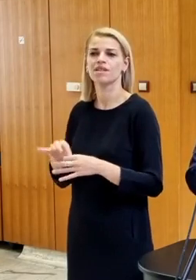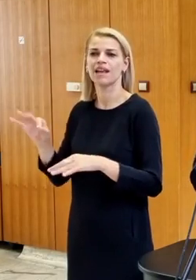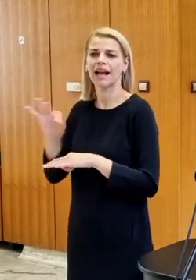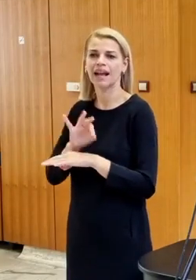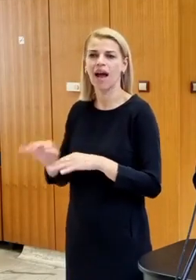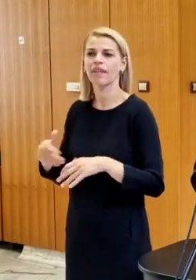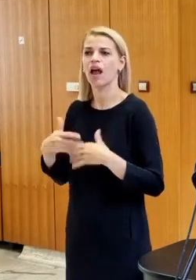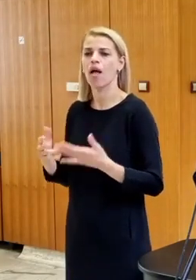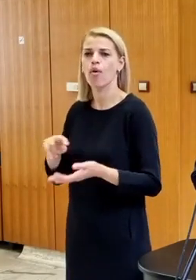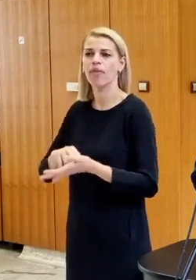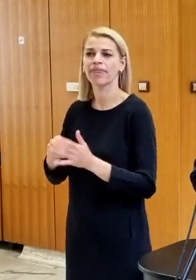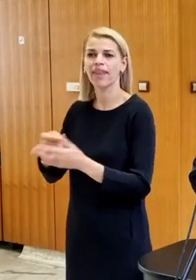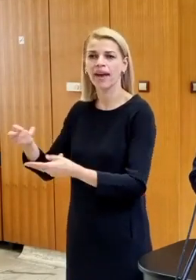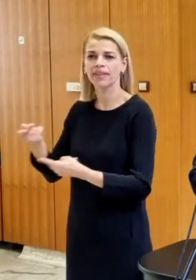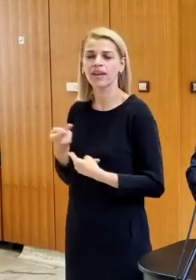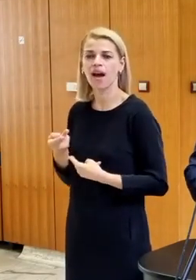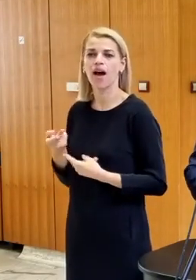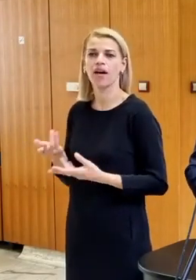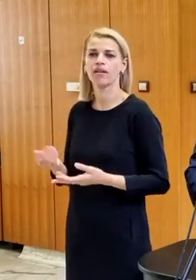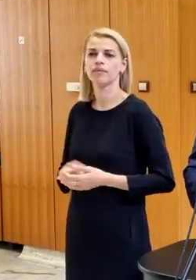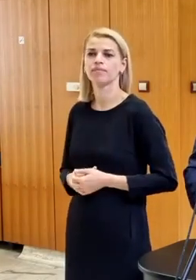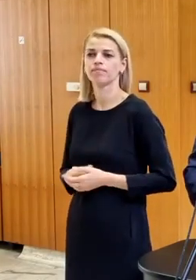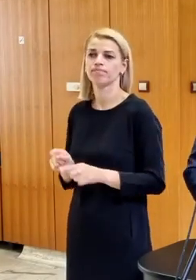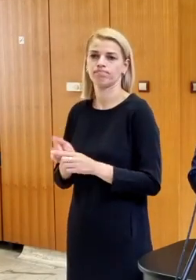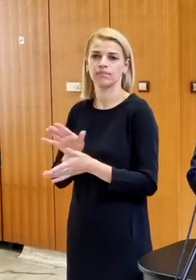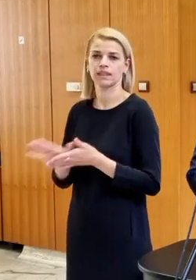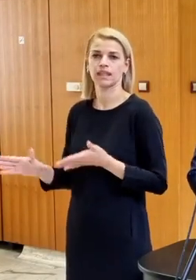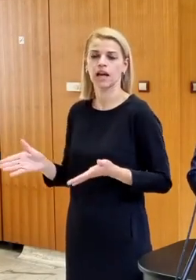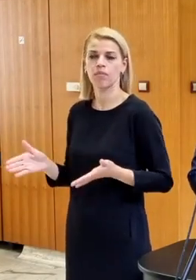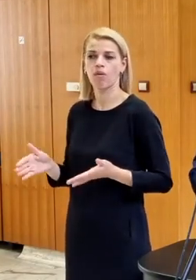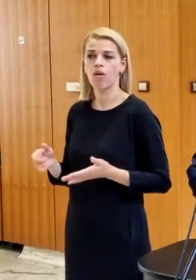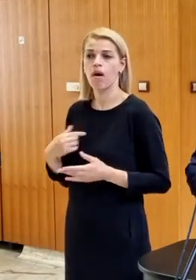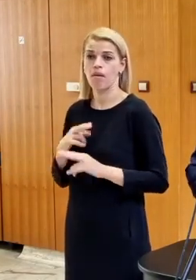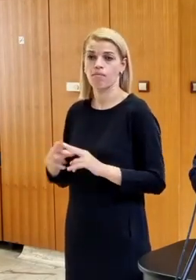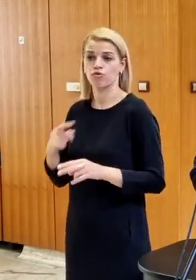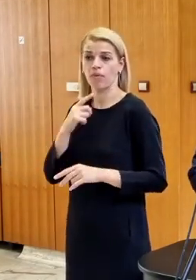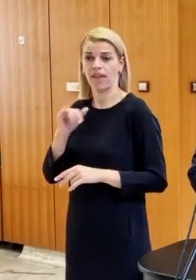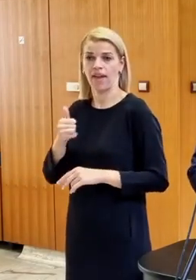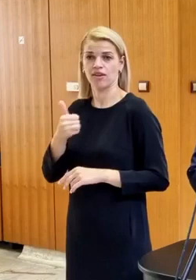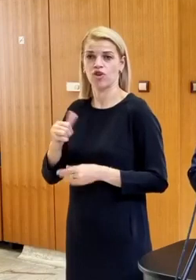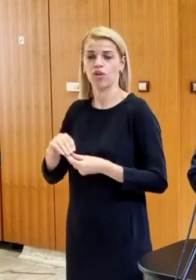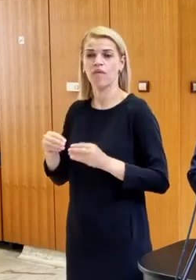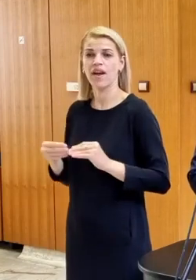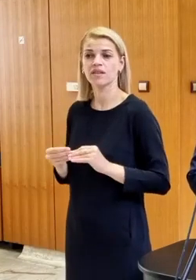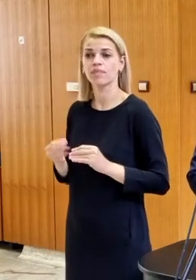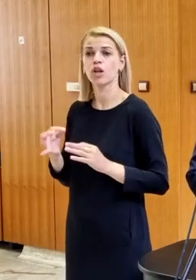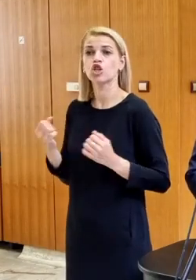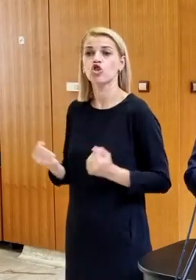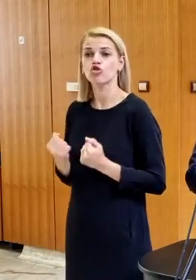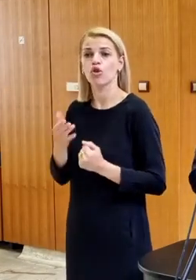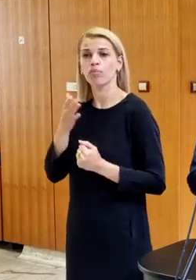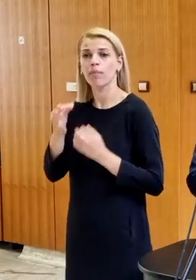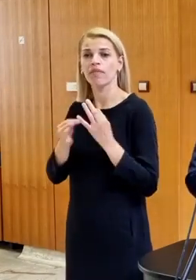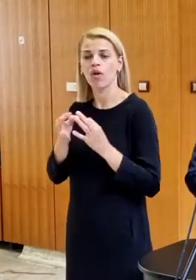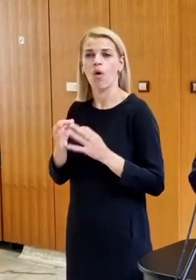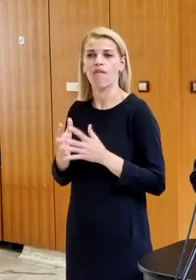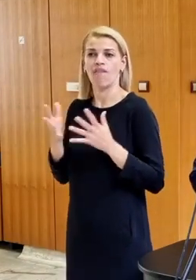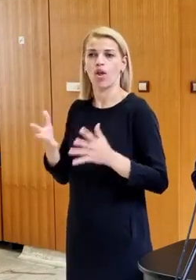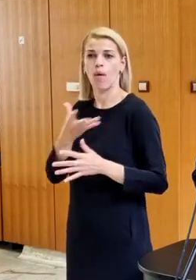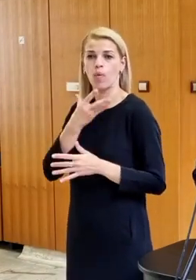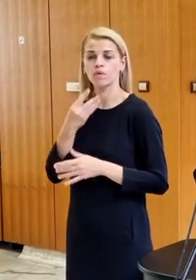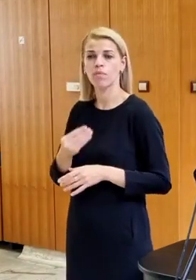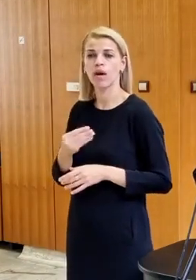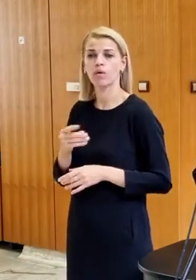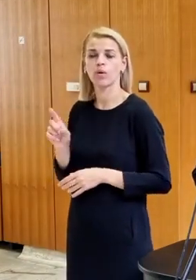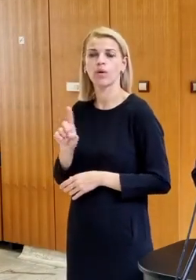alebo vo forme techniky od našich spojencov zadarmo. A tu si dovolím povedať ešte jednu vec, že čoskoro vás budem informovať o ďalšom veľkom úspechu,